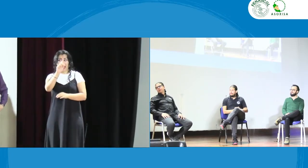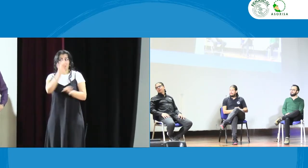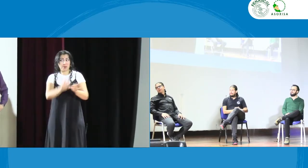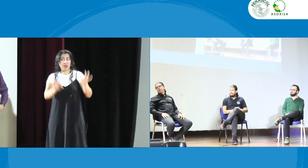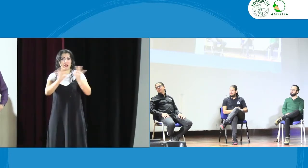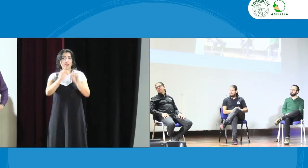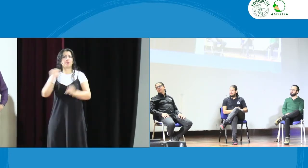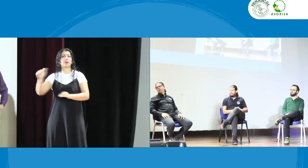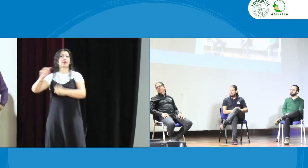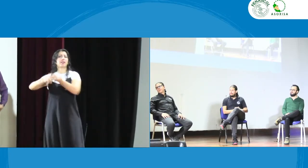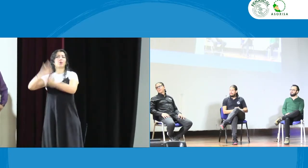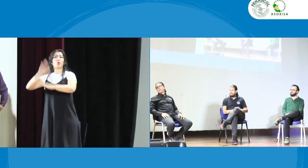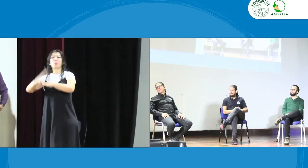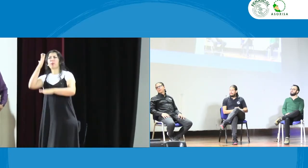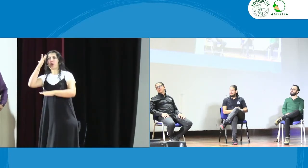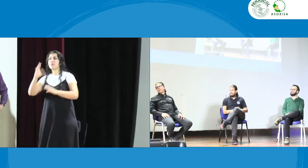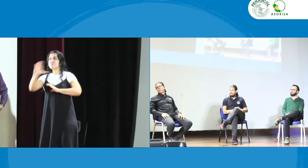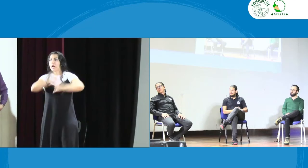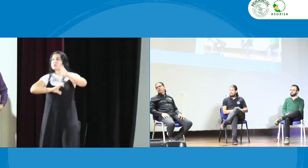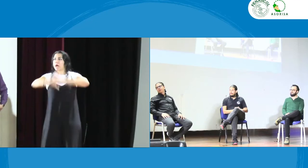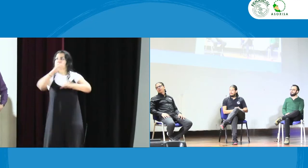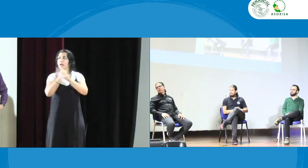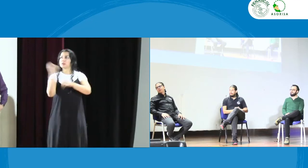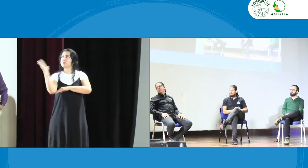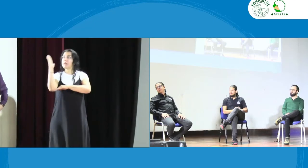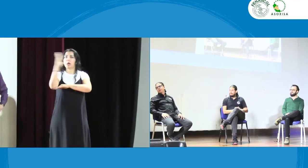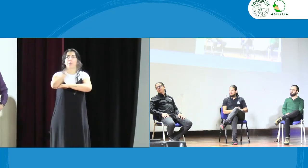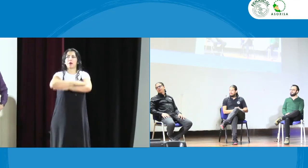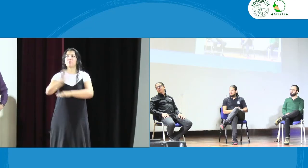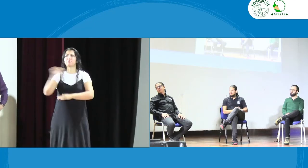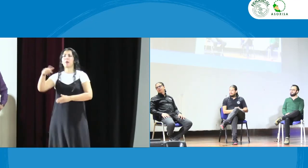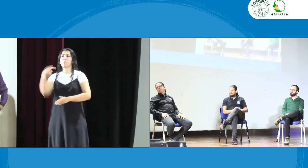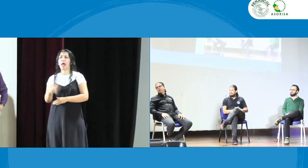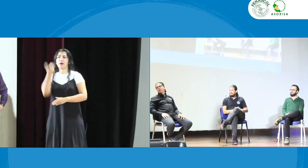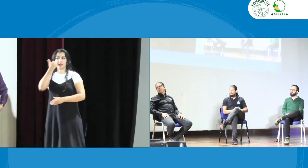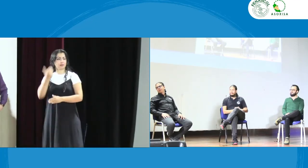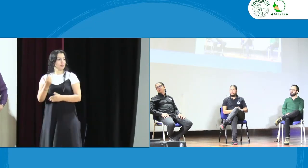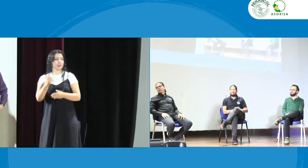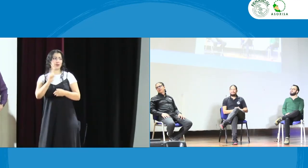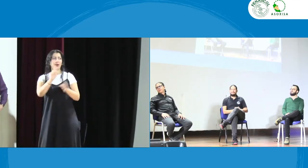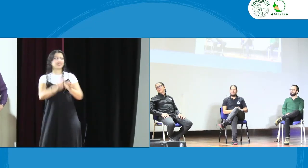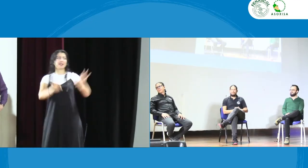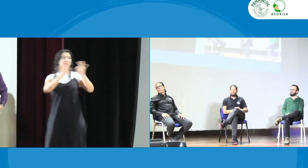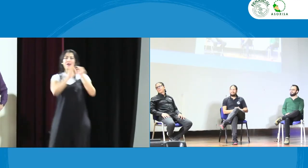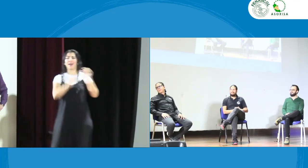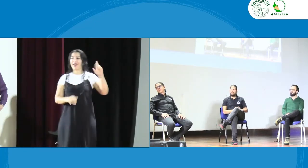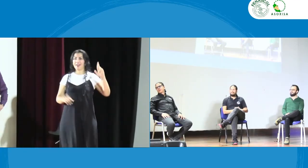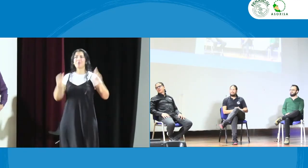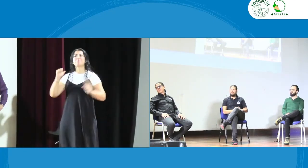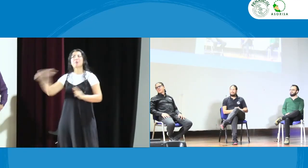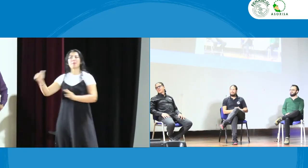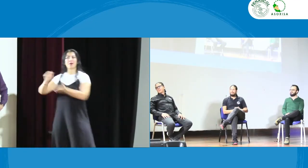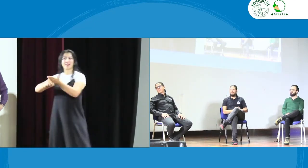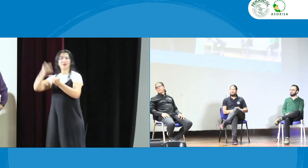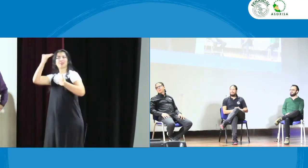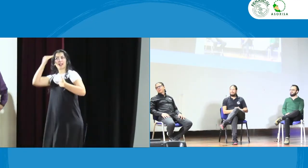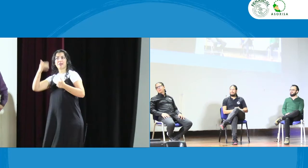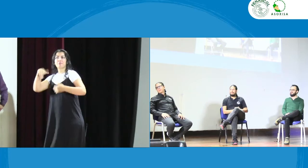pero es importante que el tema de ARL dicen bueno entonces reciben y reciben y reciben salarios y no es